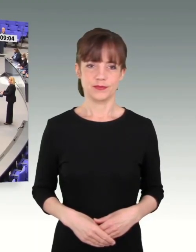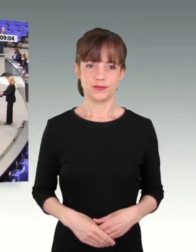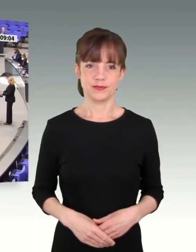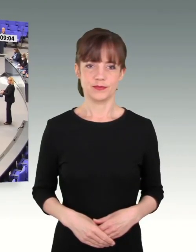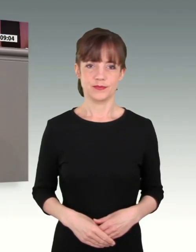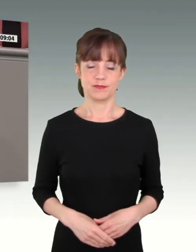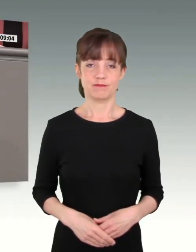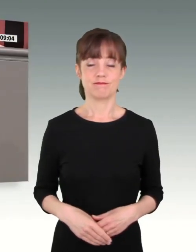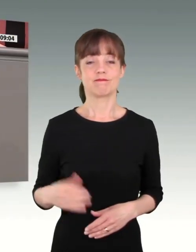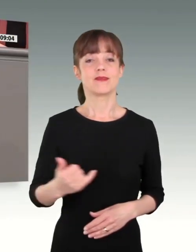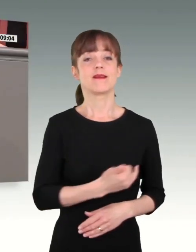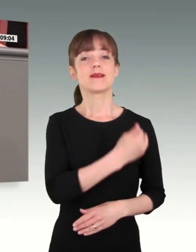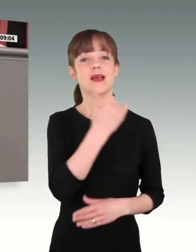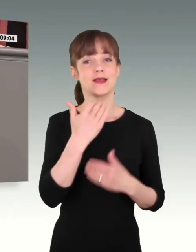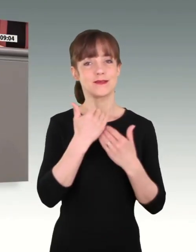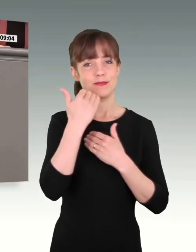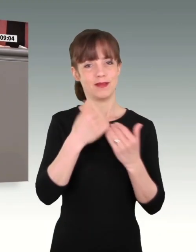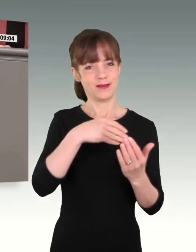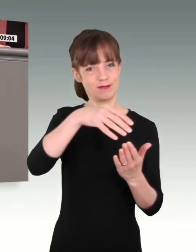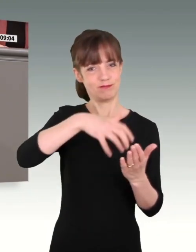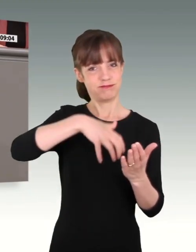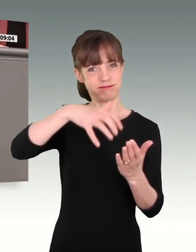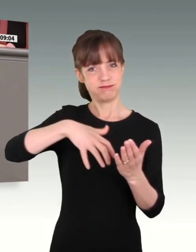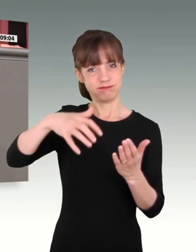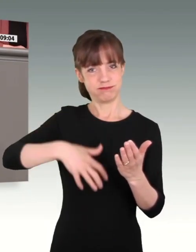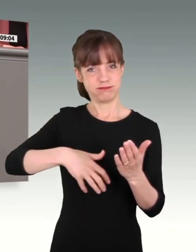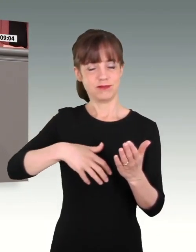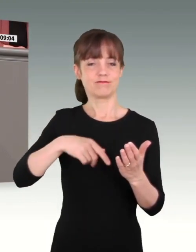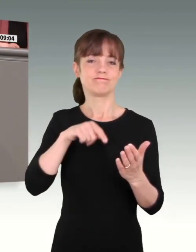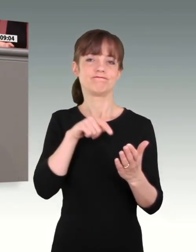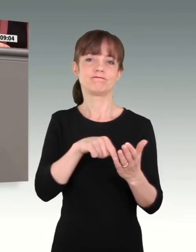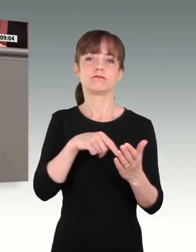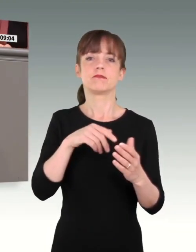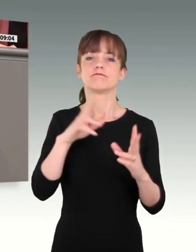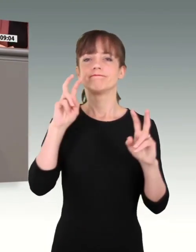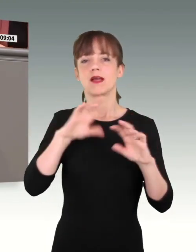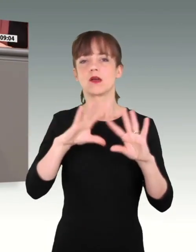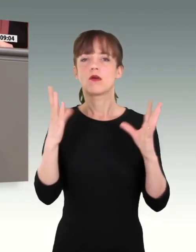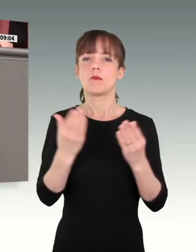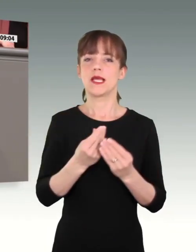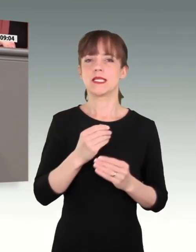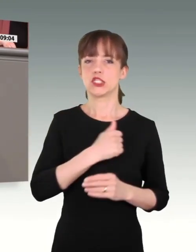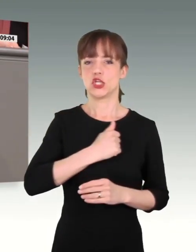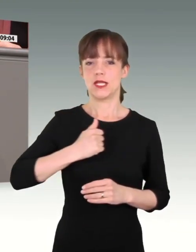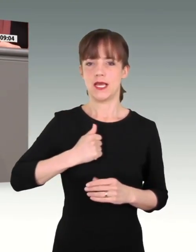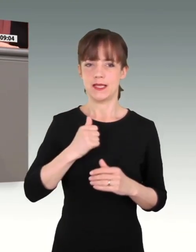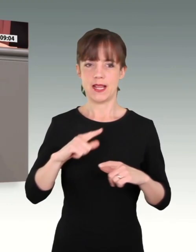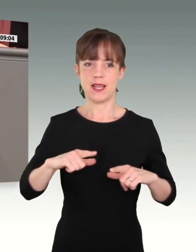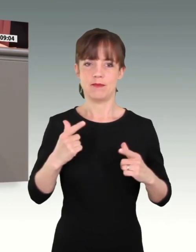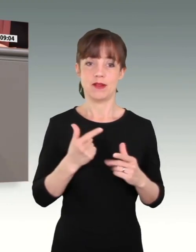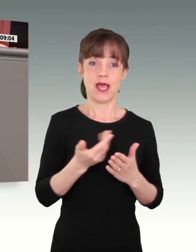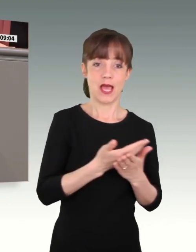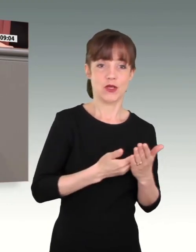Der Jahresbericht enthält immer das ganze Soldatenleben, von Ausbildung bis Zulagen. Ich habe im